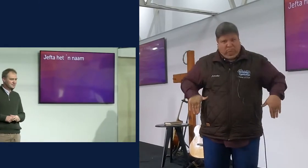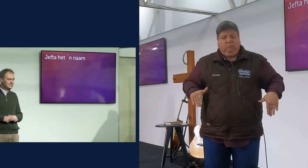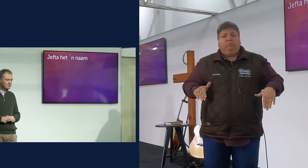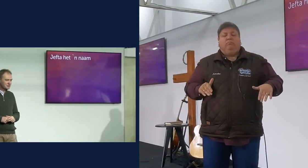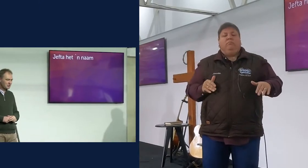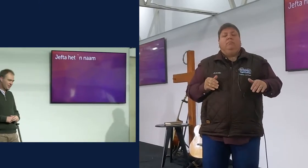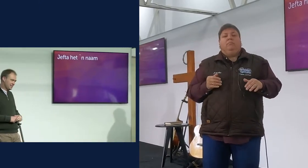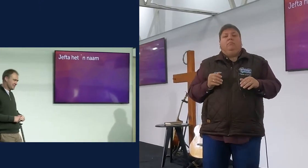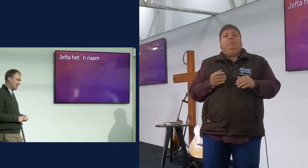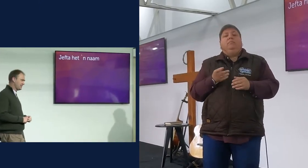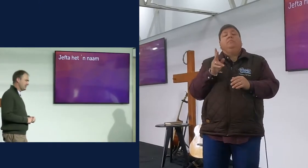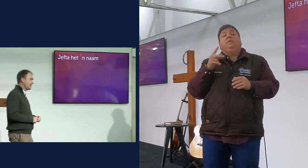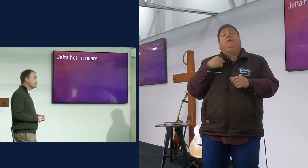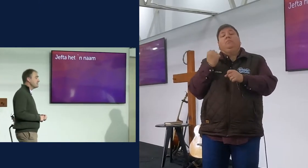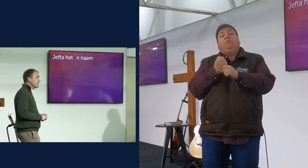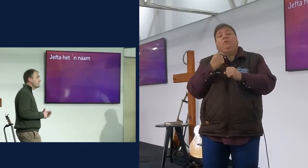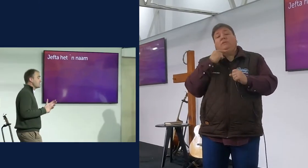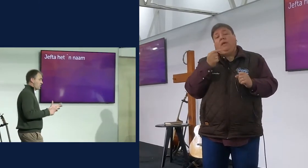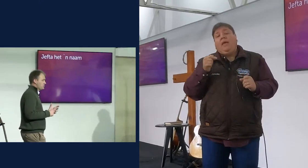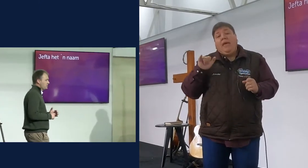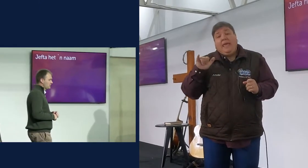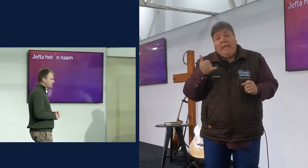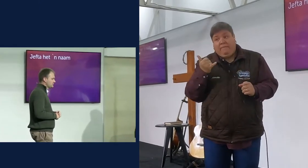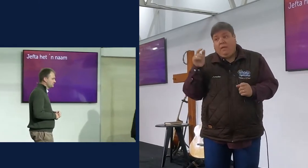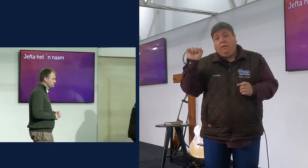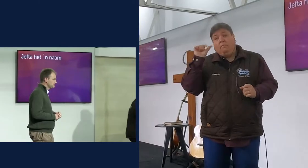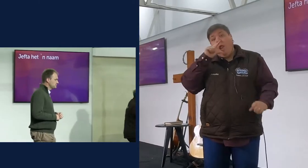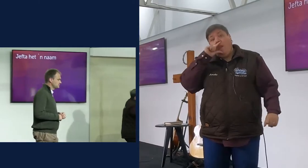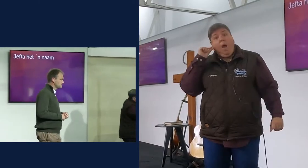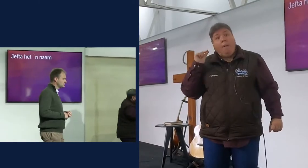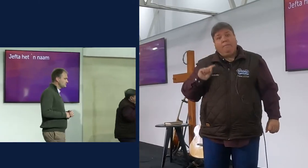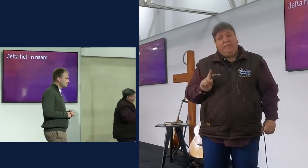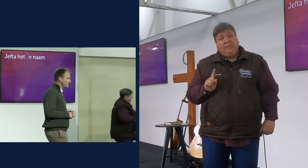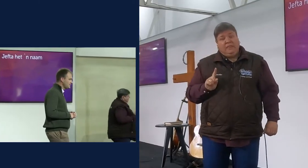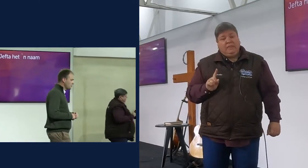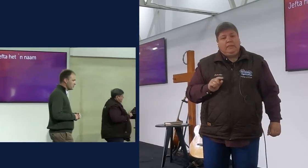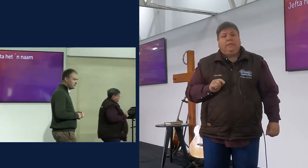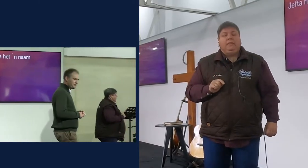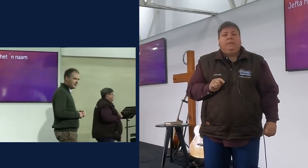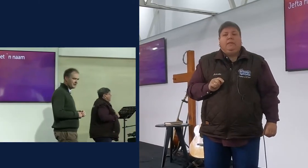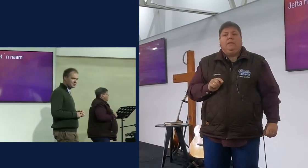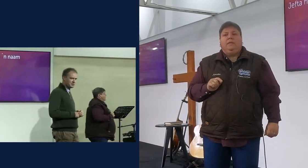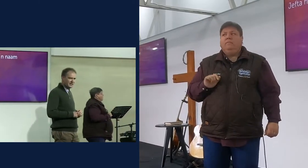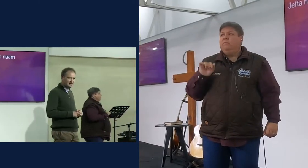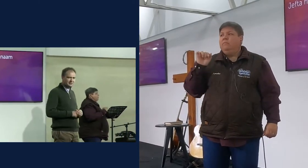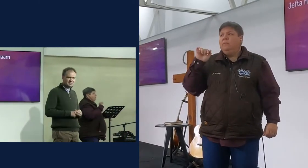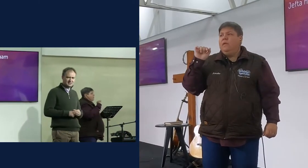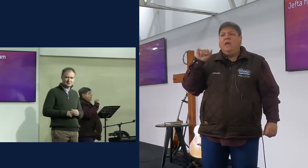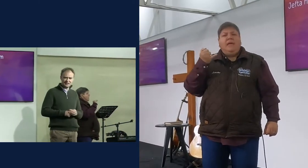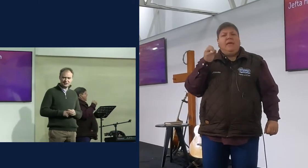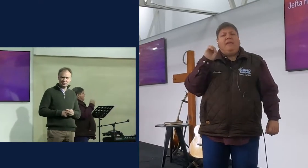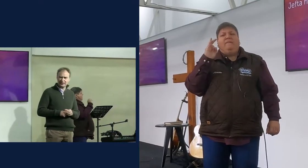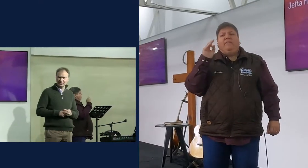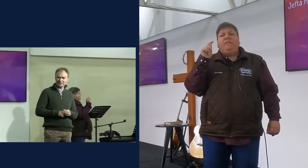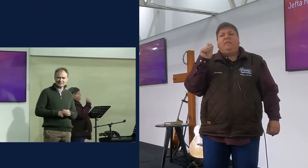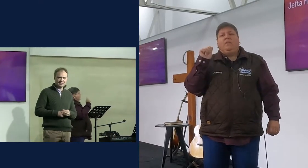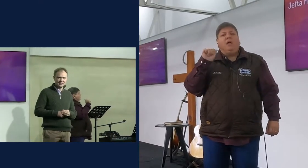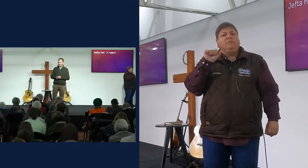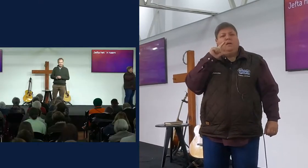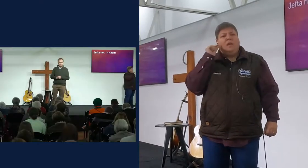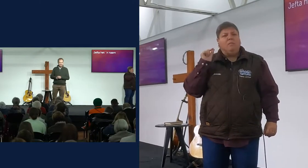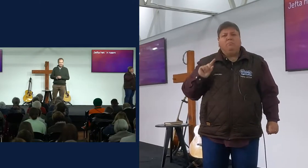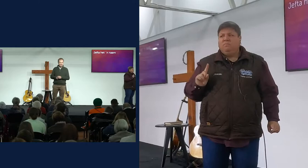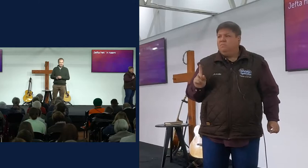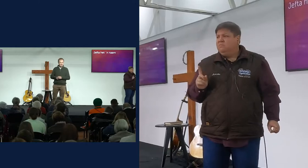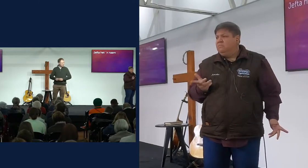en, miskien moet ons dalk jy die sê, jy heeft daar uit die naam gehad, uit die naam gehad, wie van jylle weet wat beteken jy heeft daar sy naam, stik gegolp, ja, moet sê,